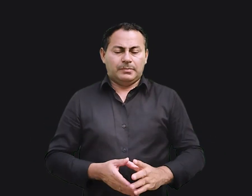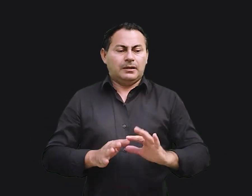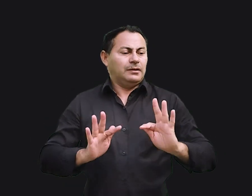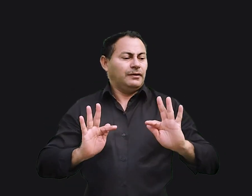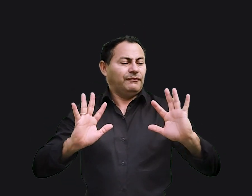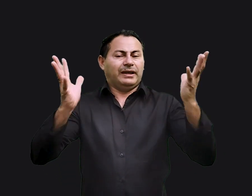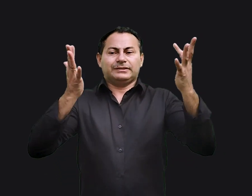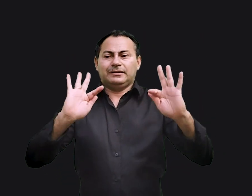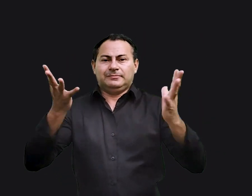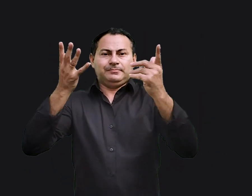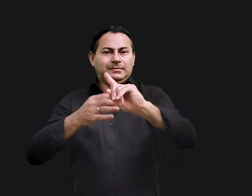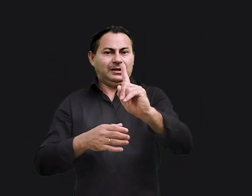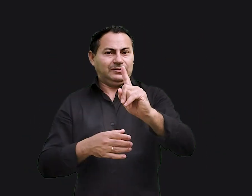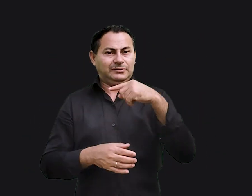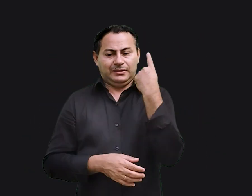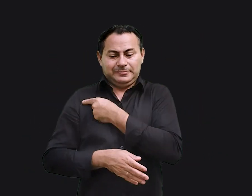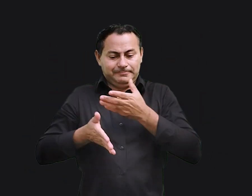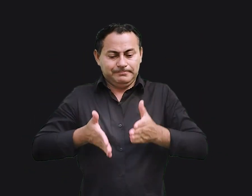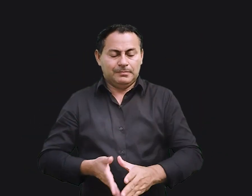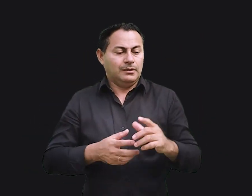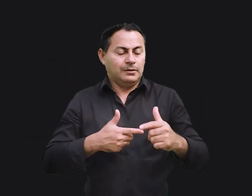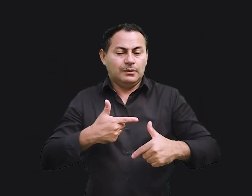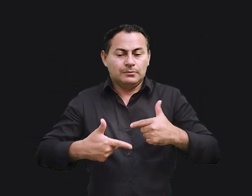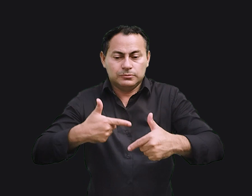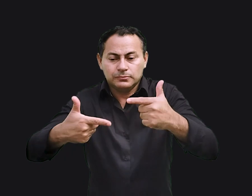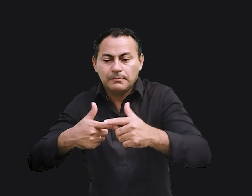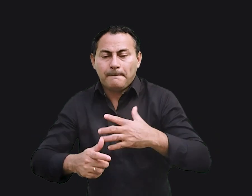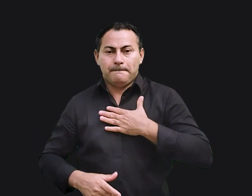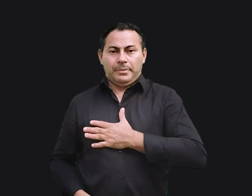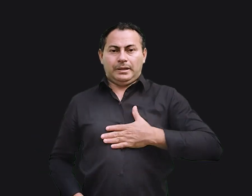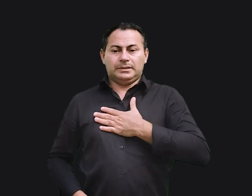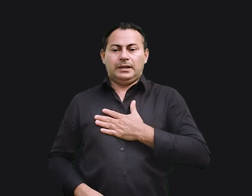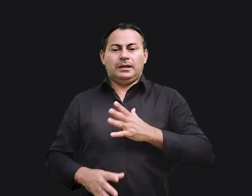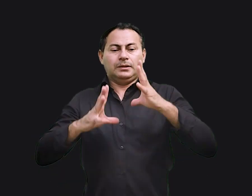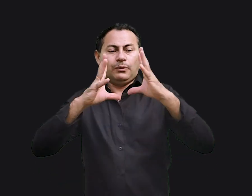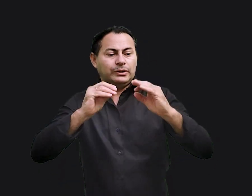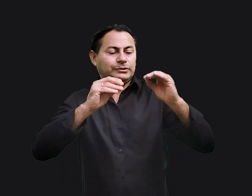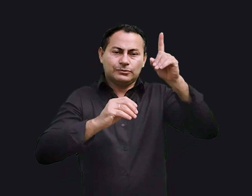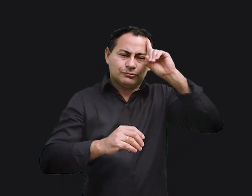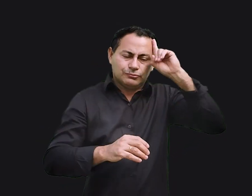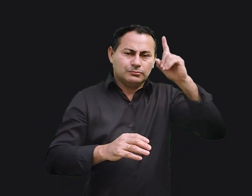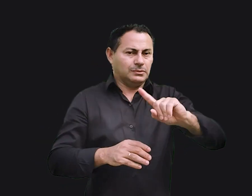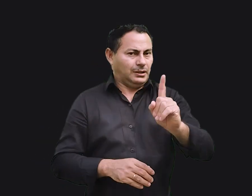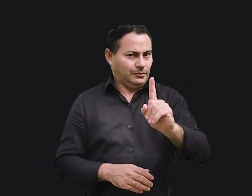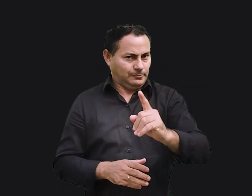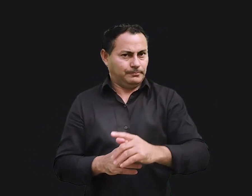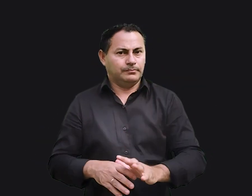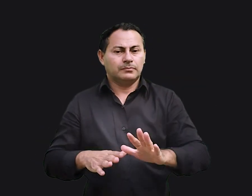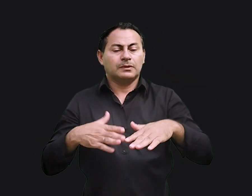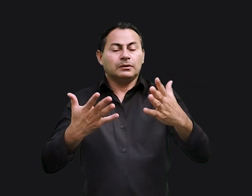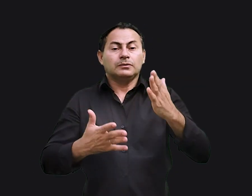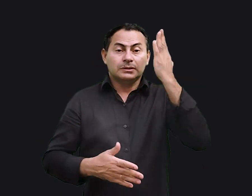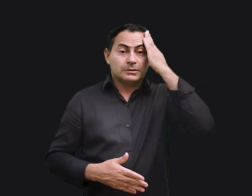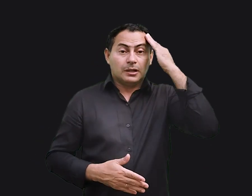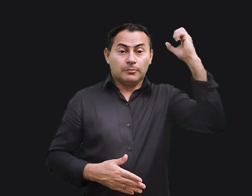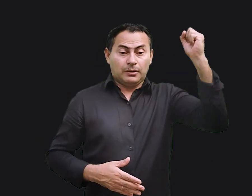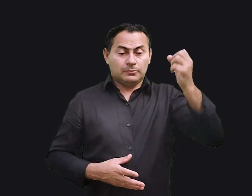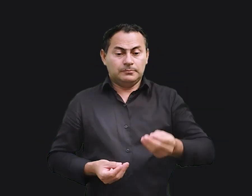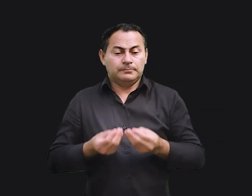nos divertir. Não nascemos para correr atrás do prazer noite após noite. Quando Salomão entregou-se a